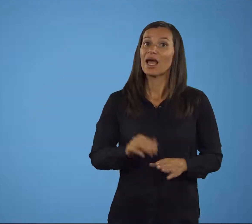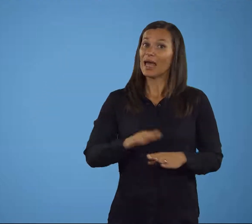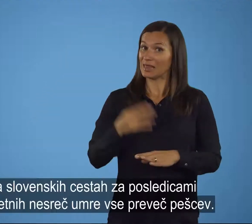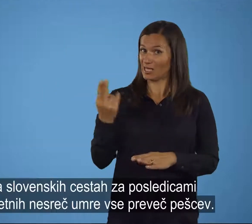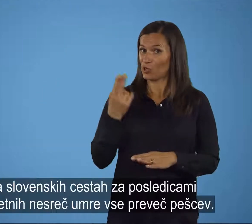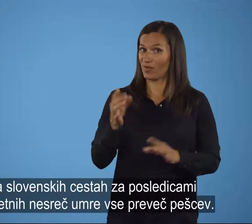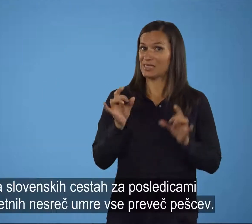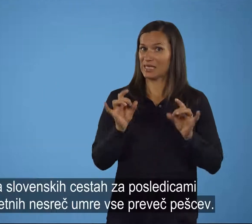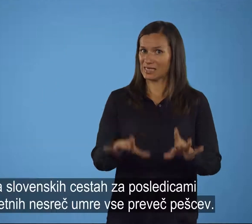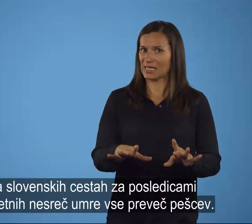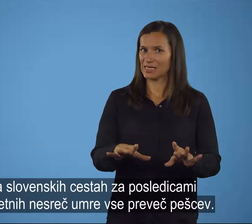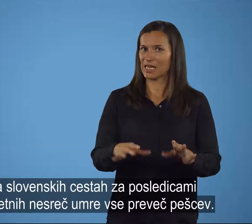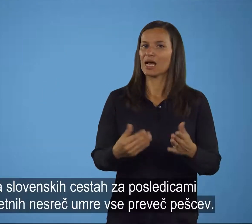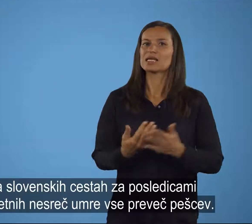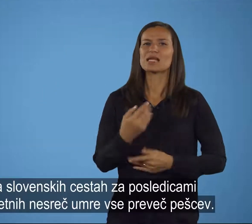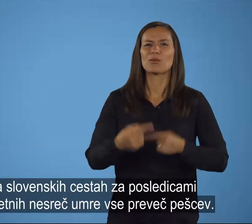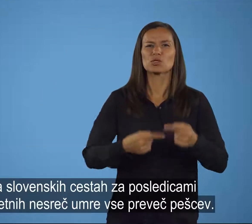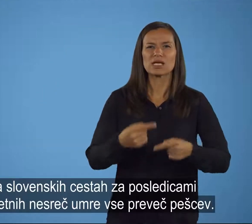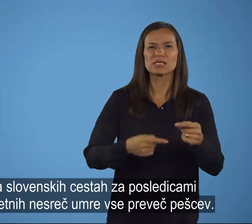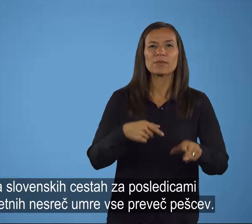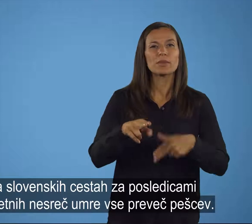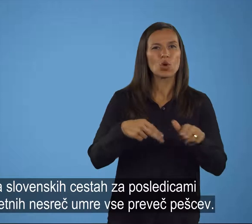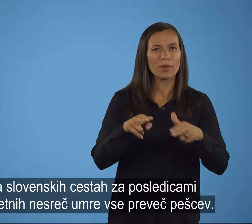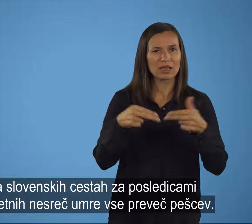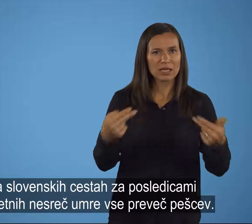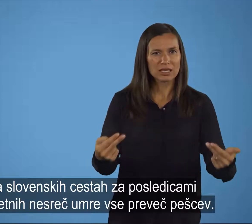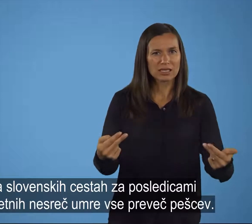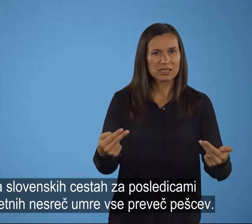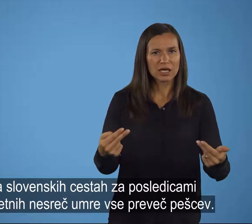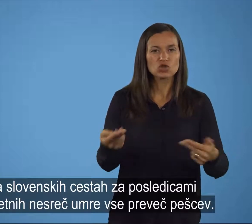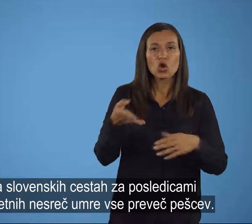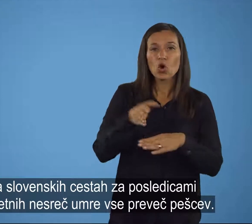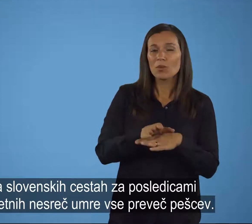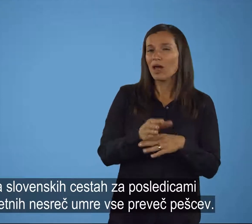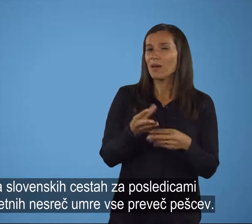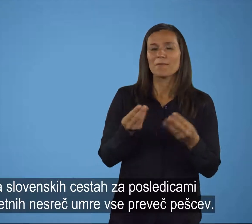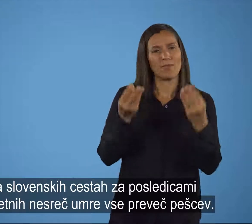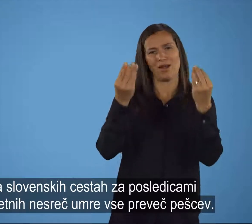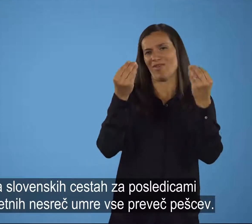Na slovenskih cestah za posledicami prometnih nesreč umrejo vse preveč pešcev.